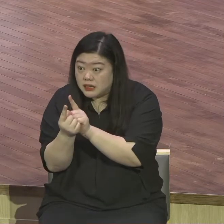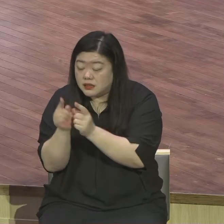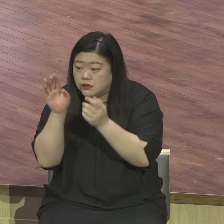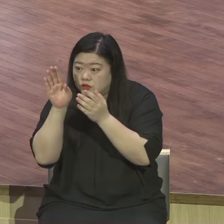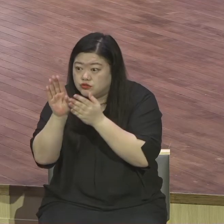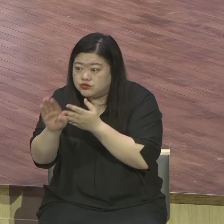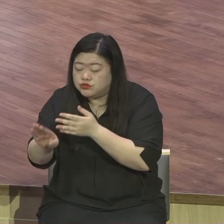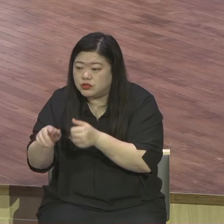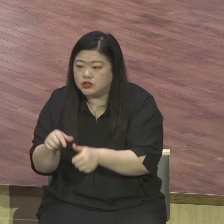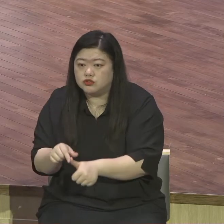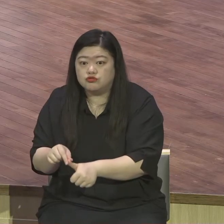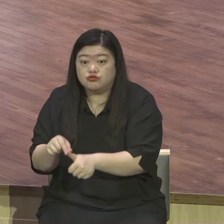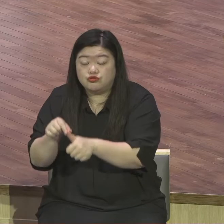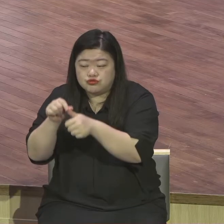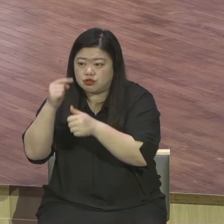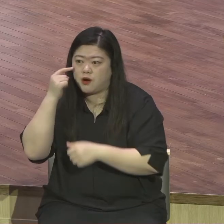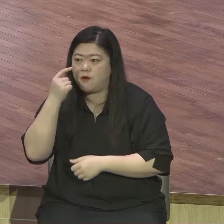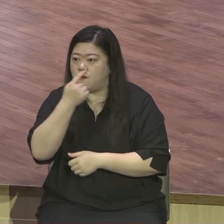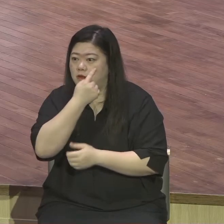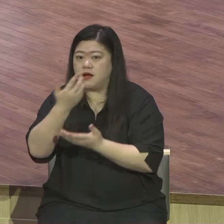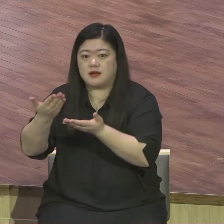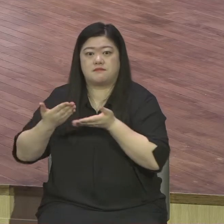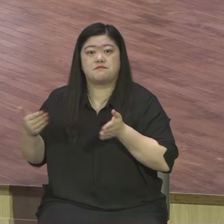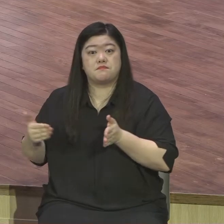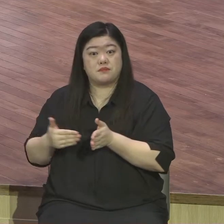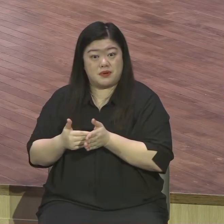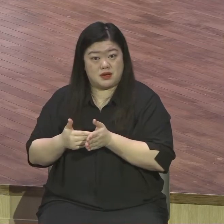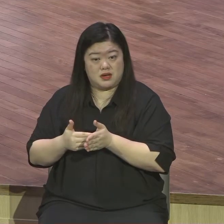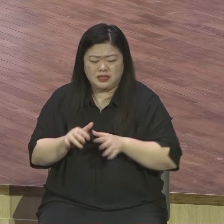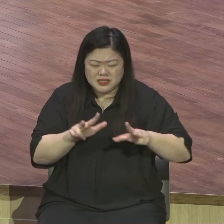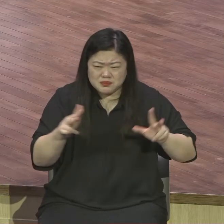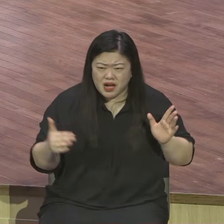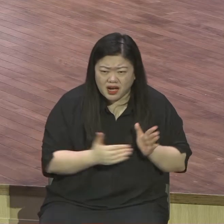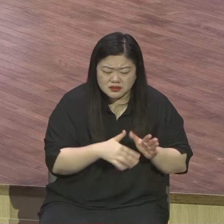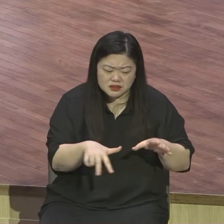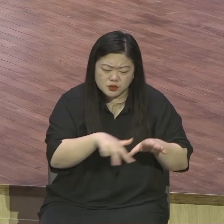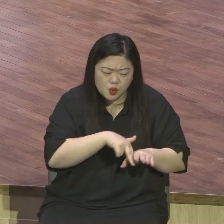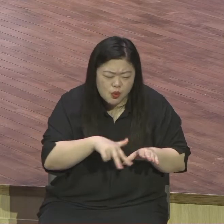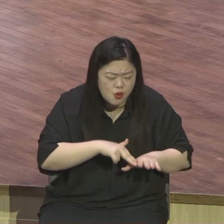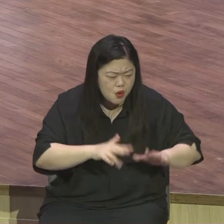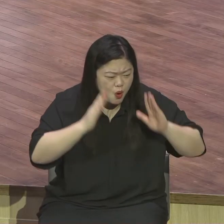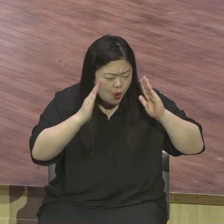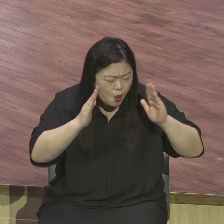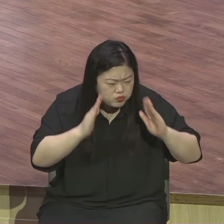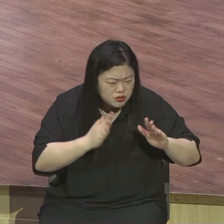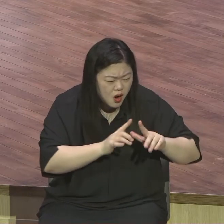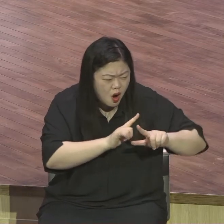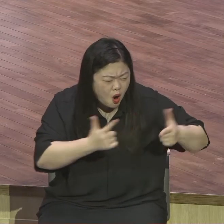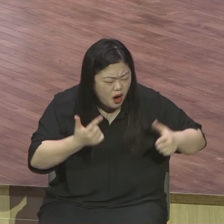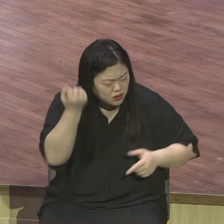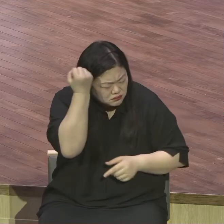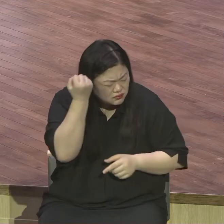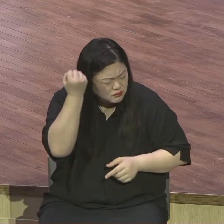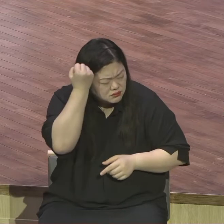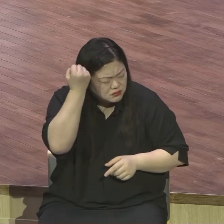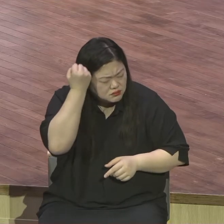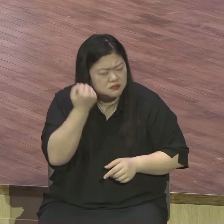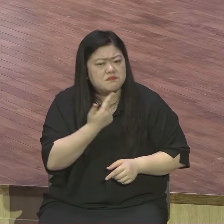얼마나 큰지 그렇게 종교생활을 하면서 고생했는데 이 예수님 만나고 나니까 얼마나 감격스러운지